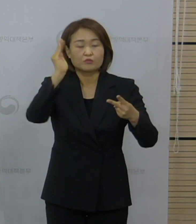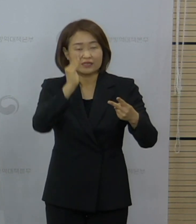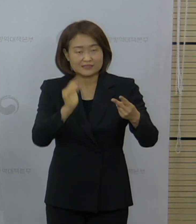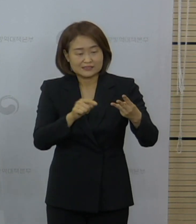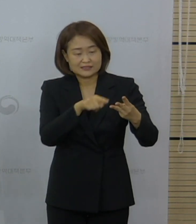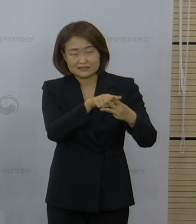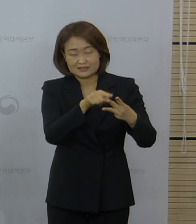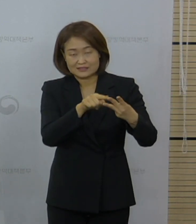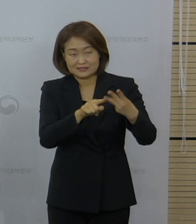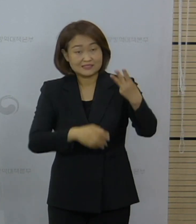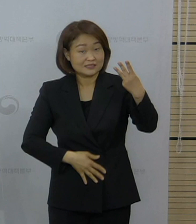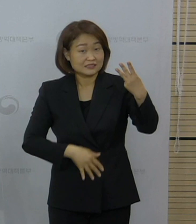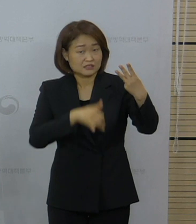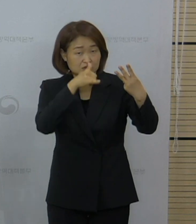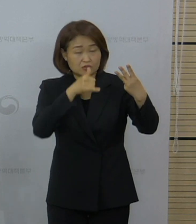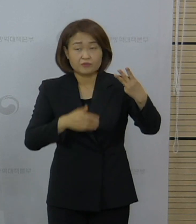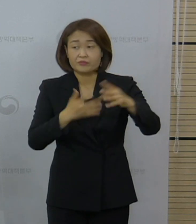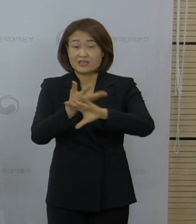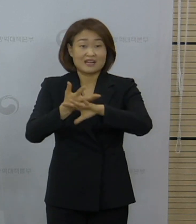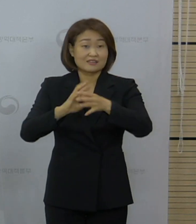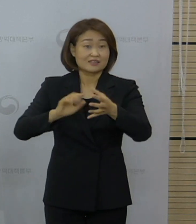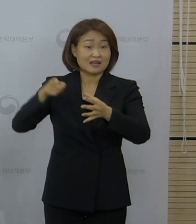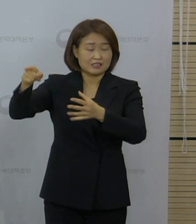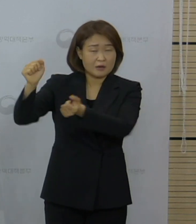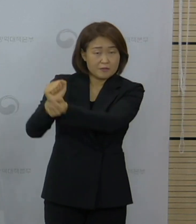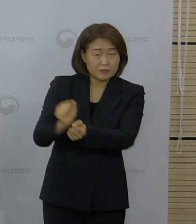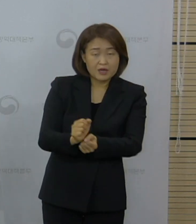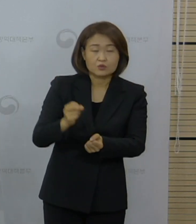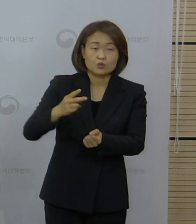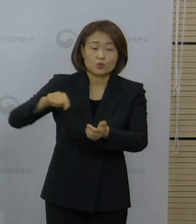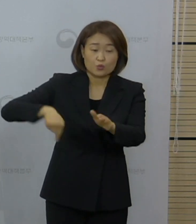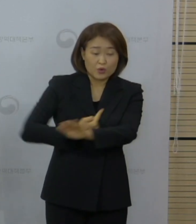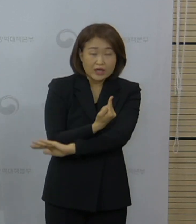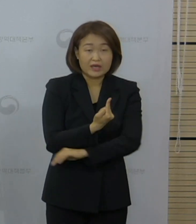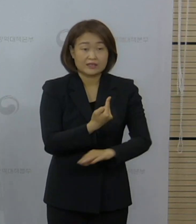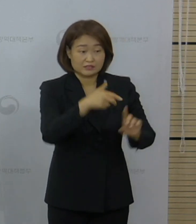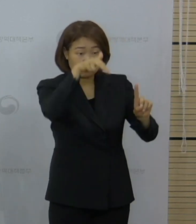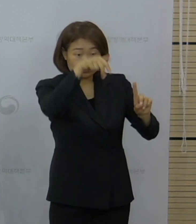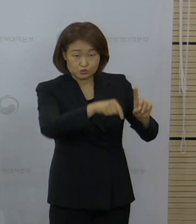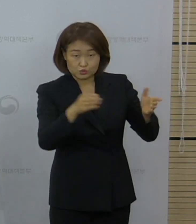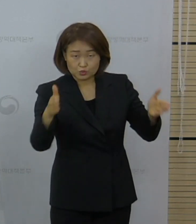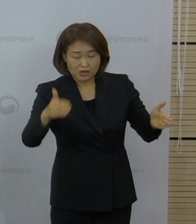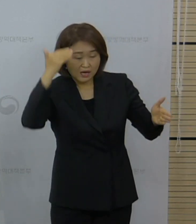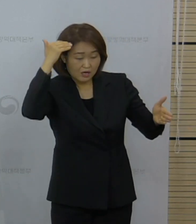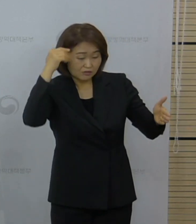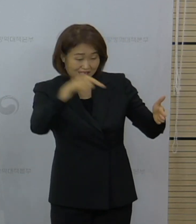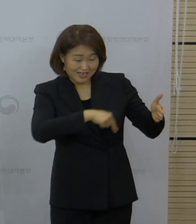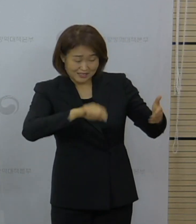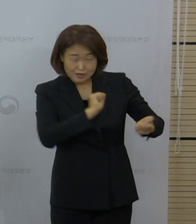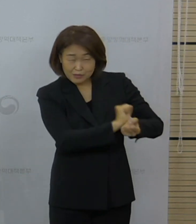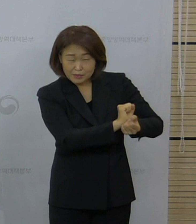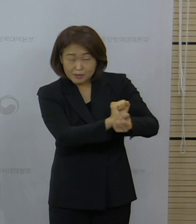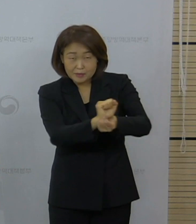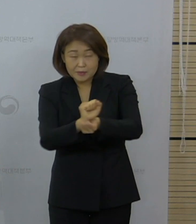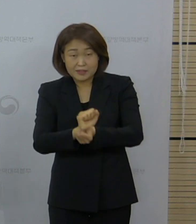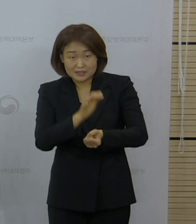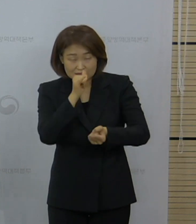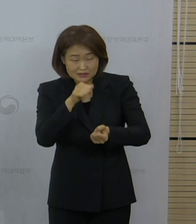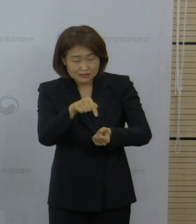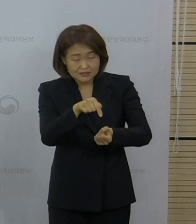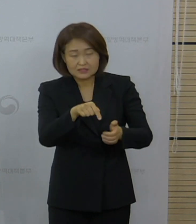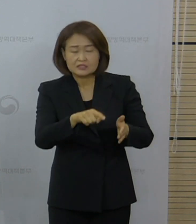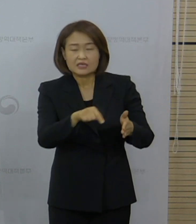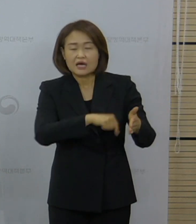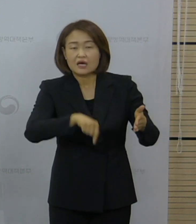섞여 있습니다. 해외 유입 사례 이외에 지난 한 주 동안에 국내 발생 건에 있어서 남아공